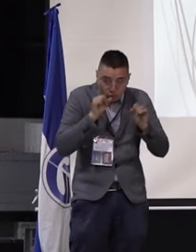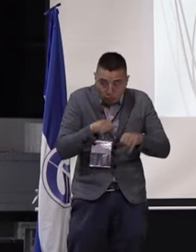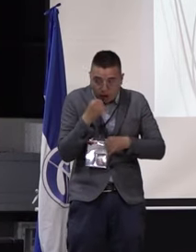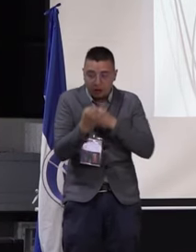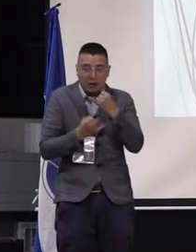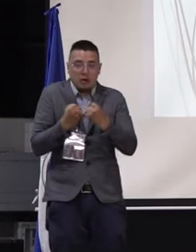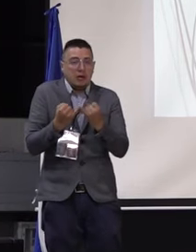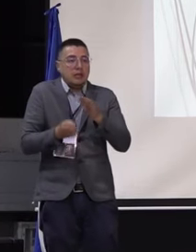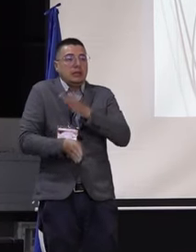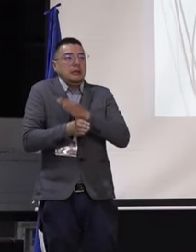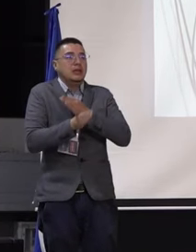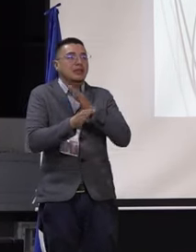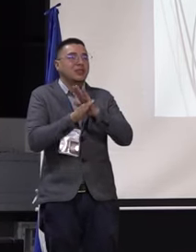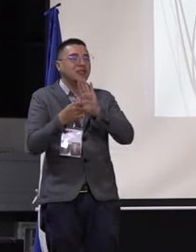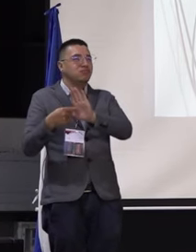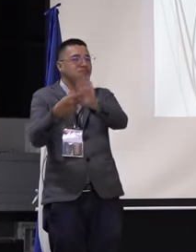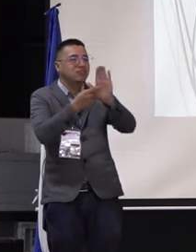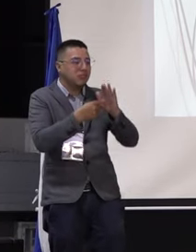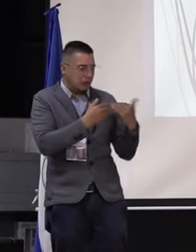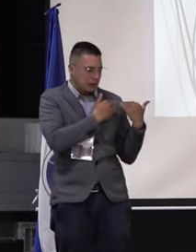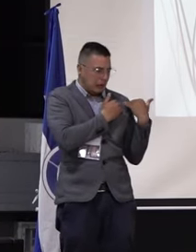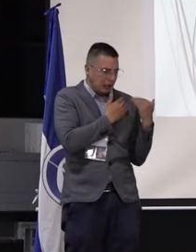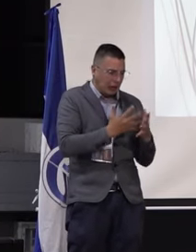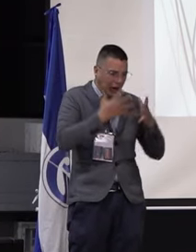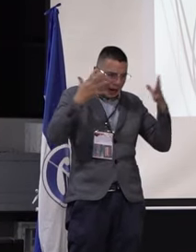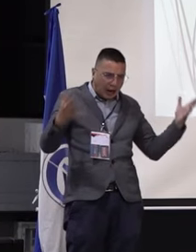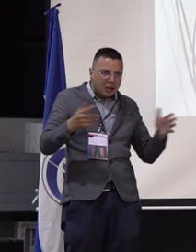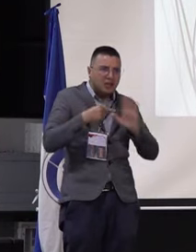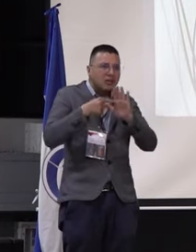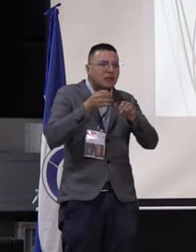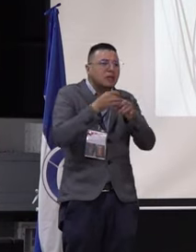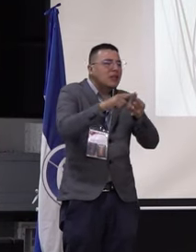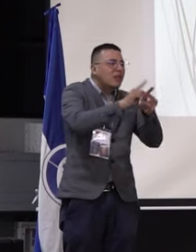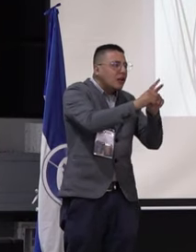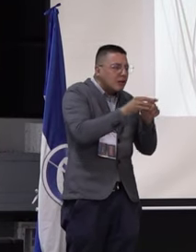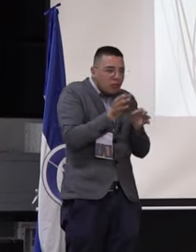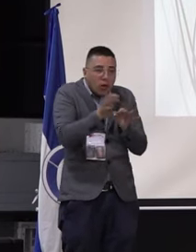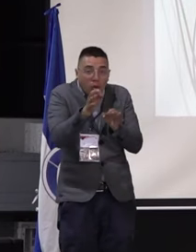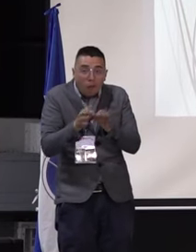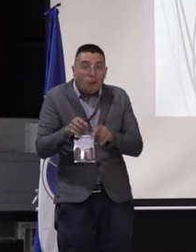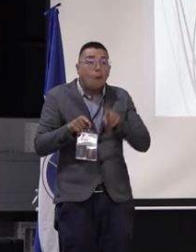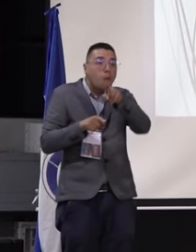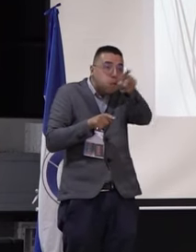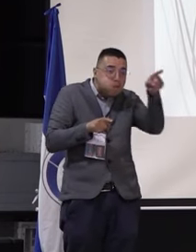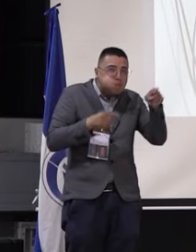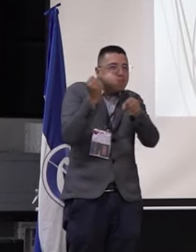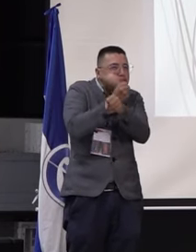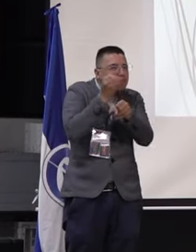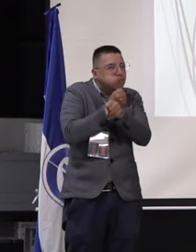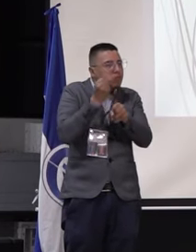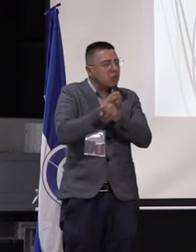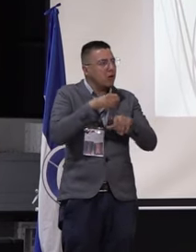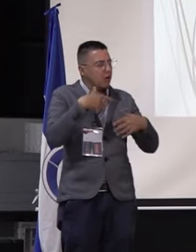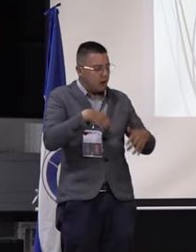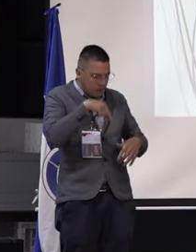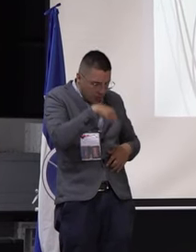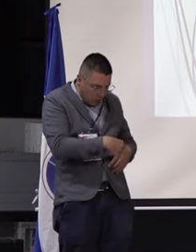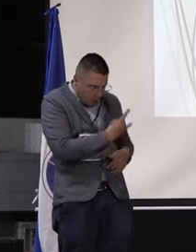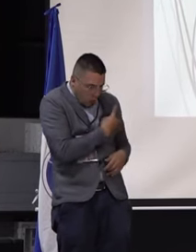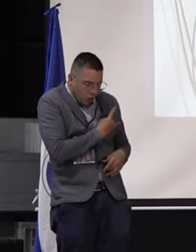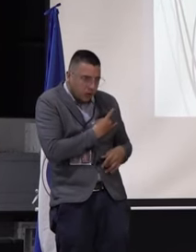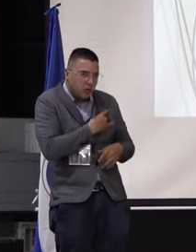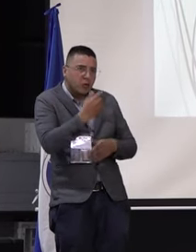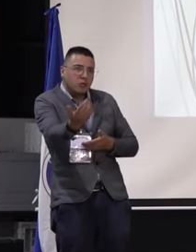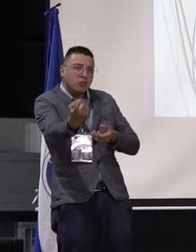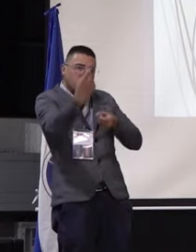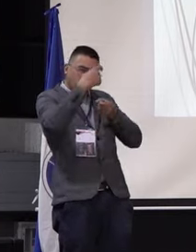identificando esas grandes potencialidades que tenemos en los territorios y que estos compañeros que están allí encuentren en la universidad la posibilidad de volver,